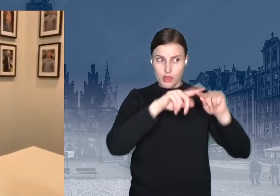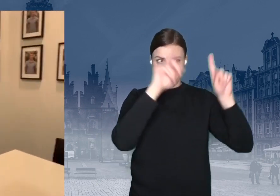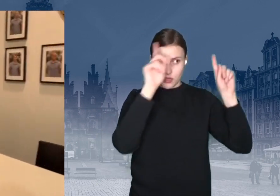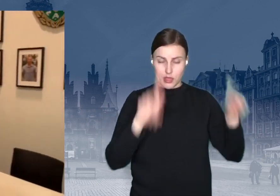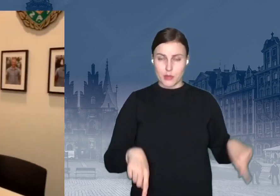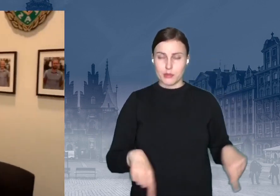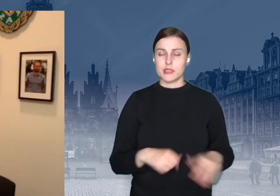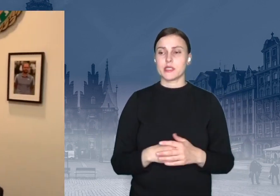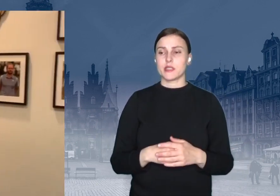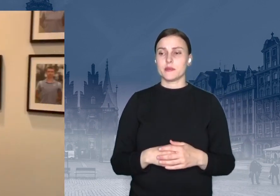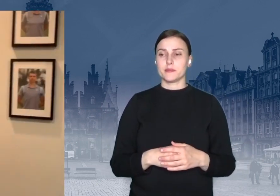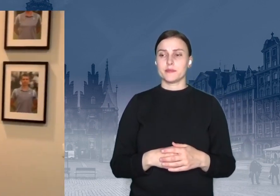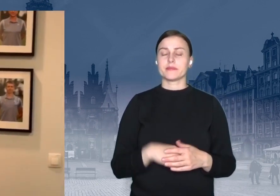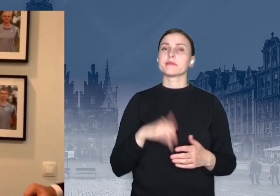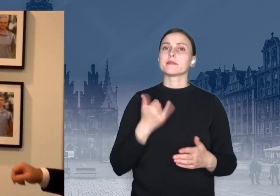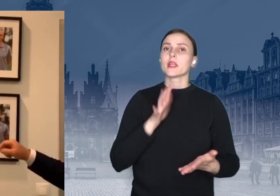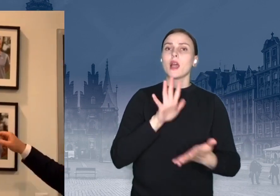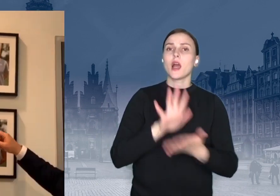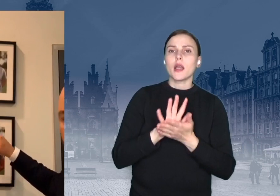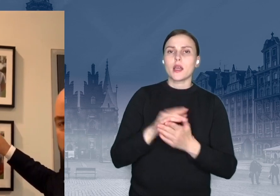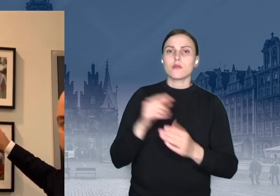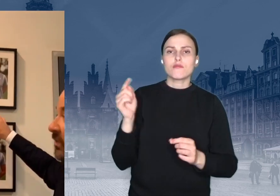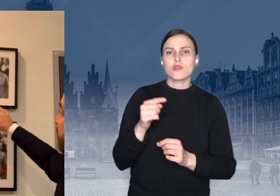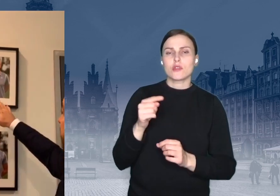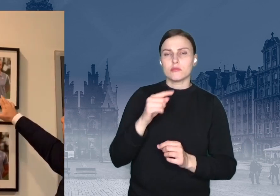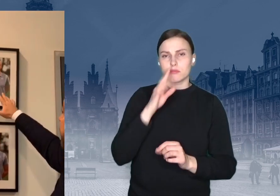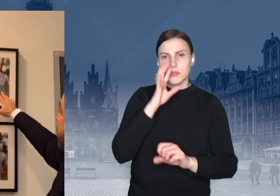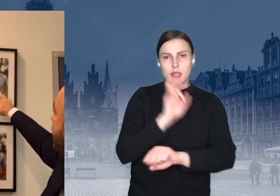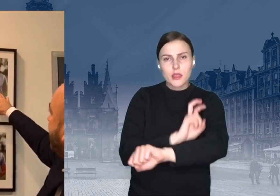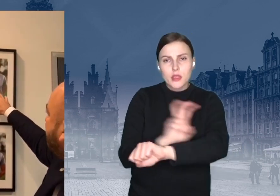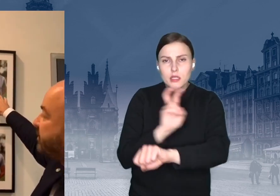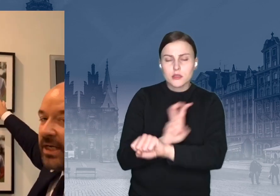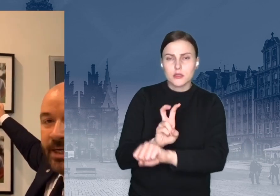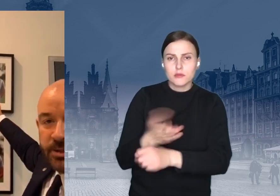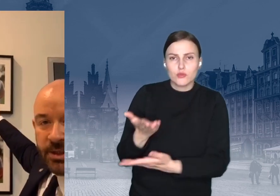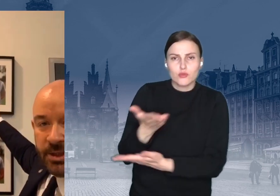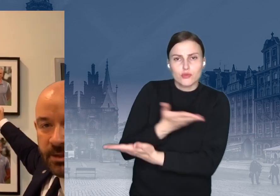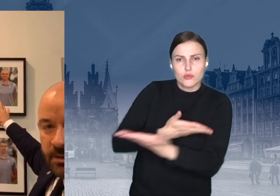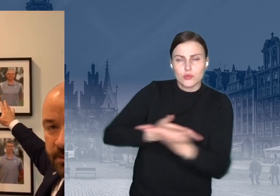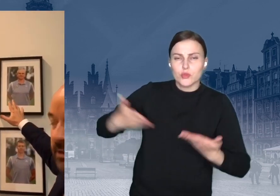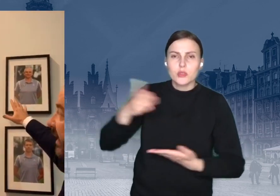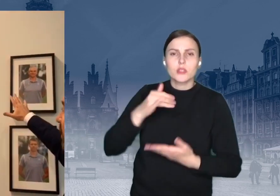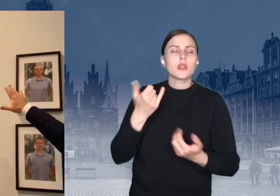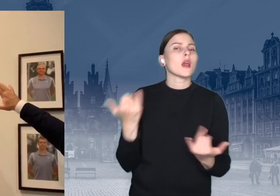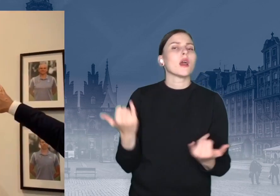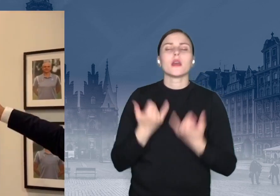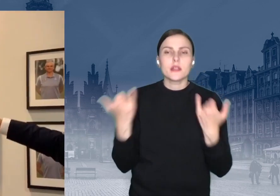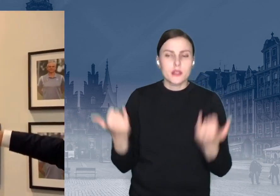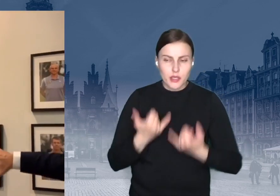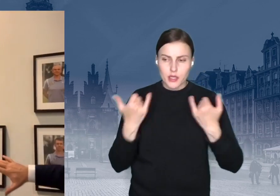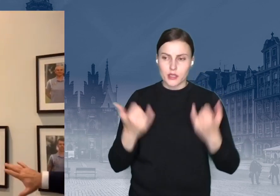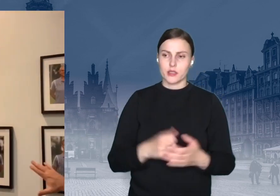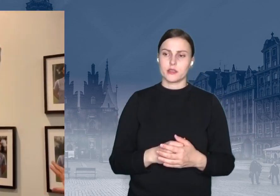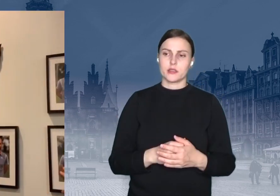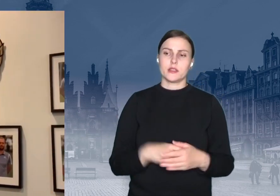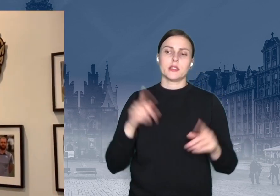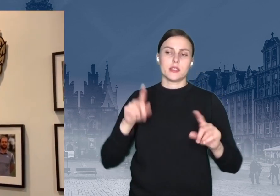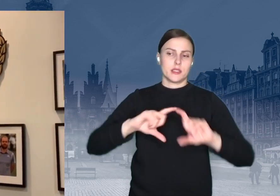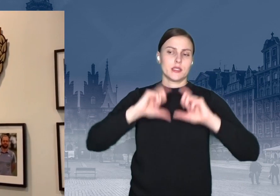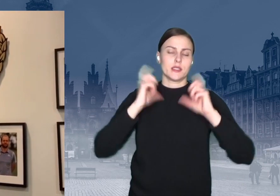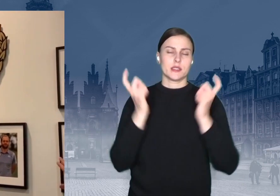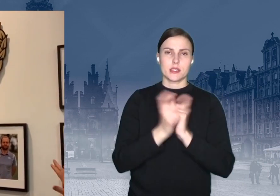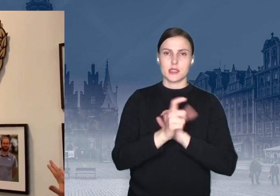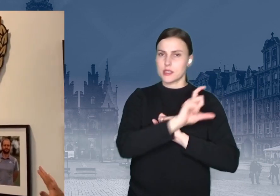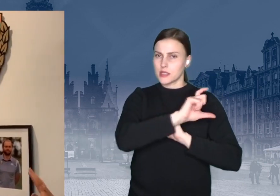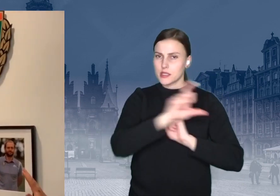taktykę meczu. No a tutaj jest oczywiście Rawiczka, czyli jego cały team